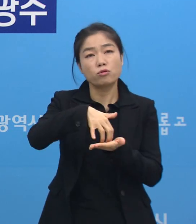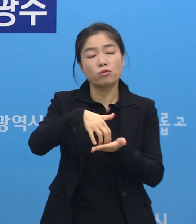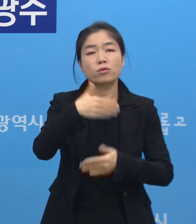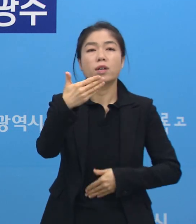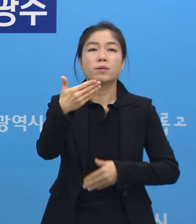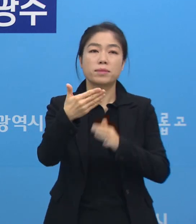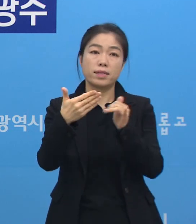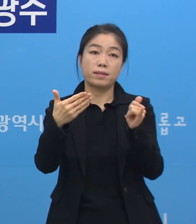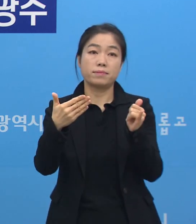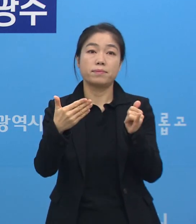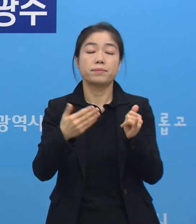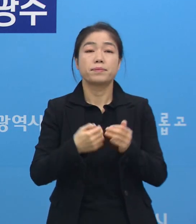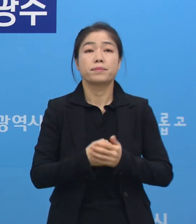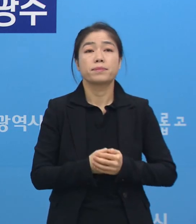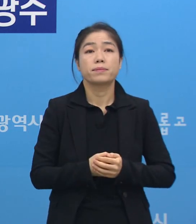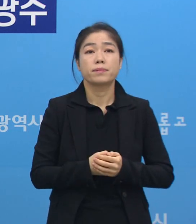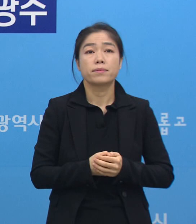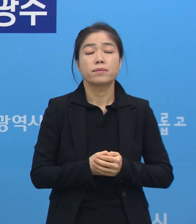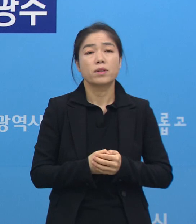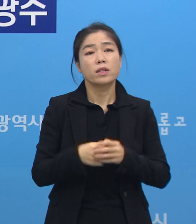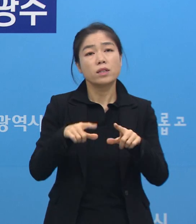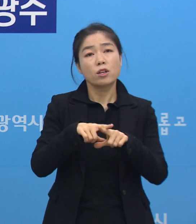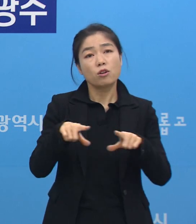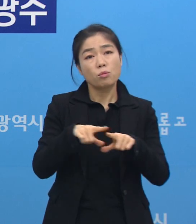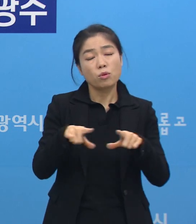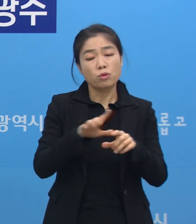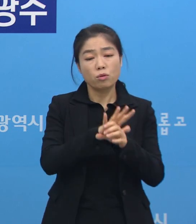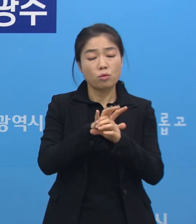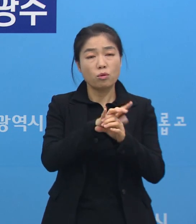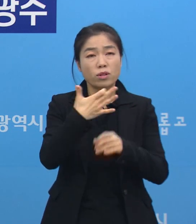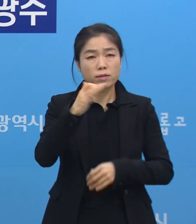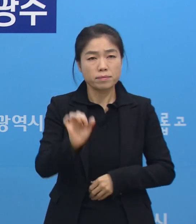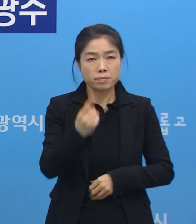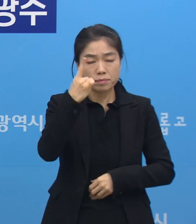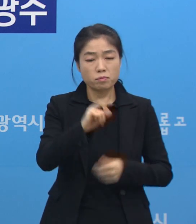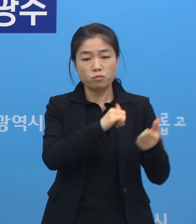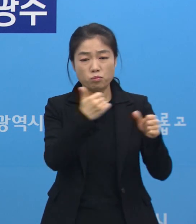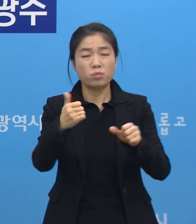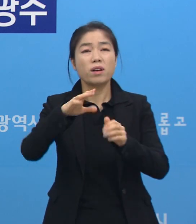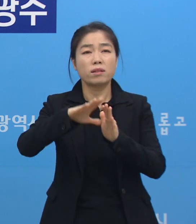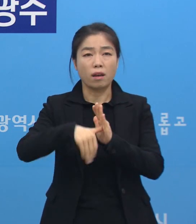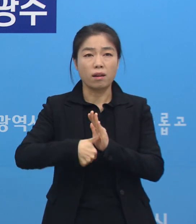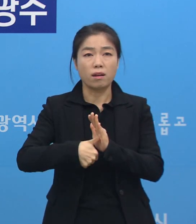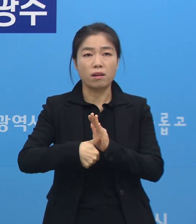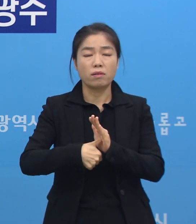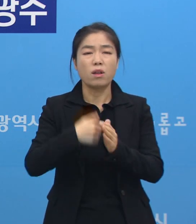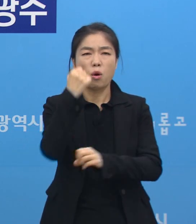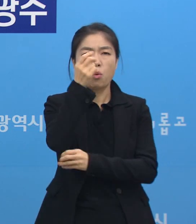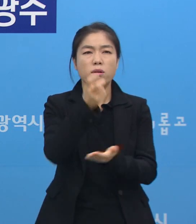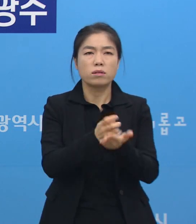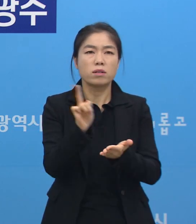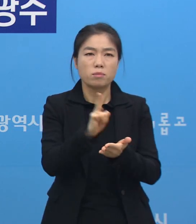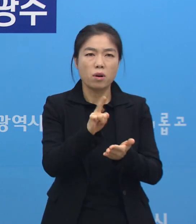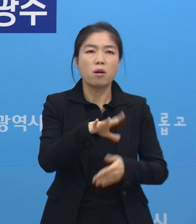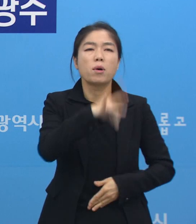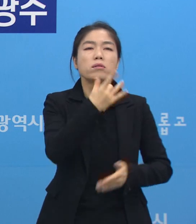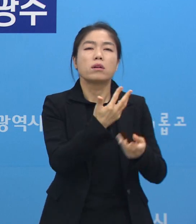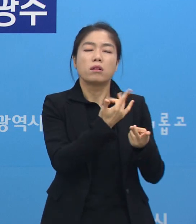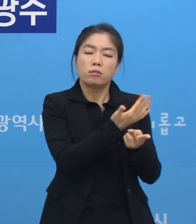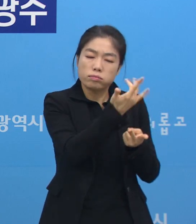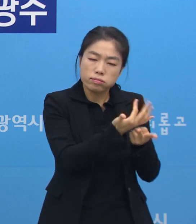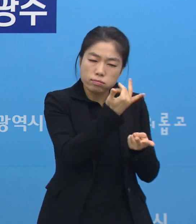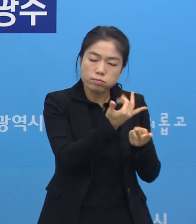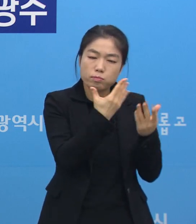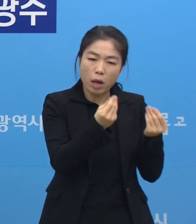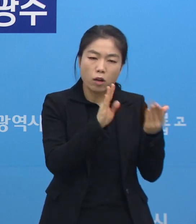9명이 되겠습니다. 통상 저희가 코로나19로 사망한 경우에는 원칙이 선화장 후 장례의